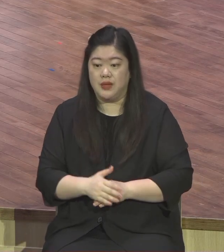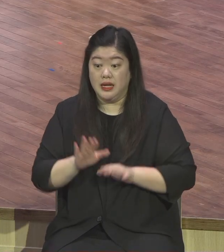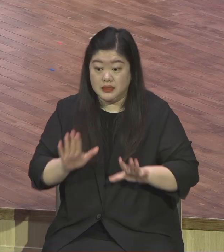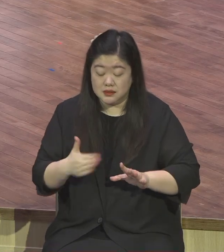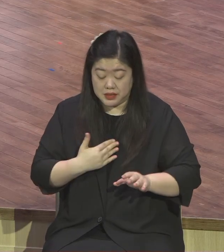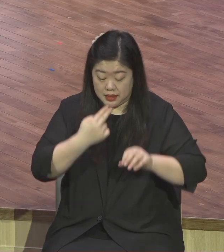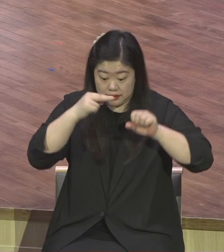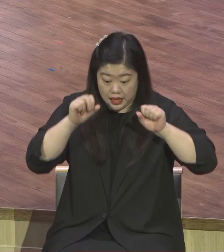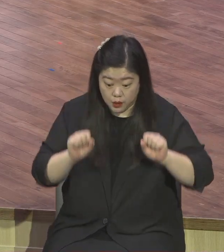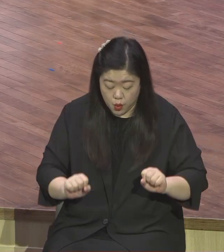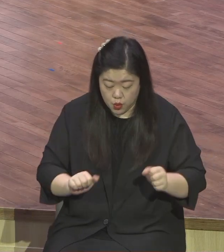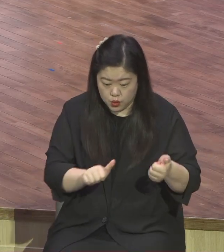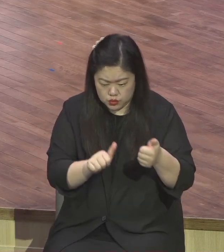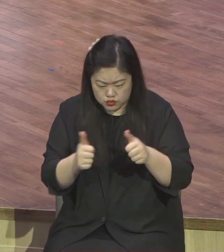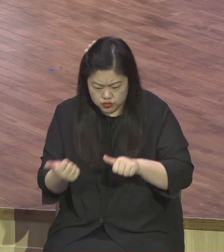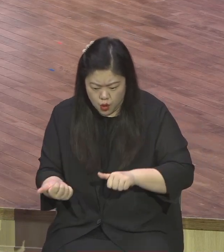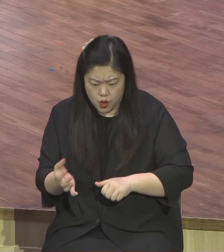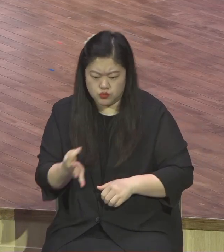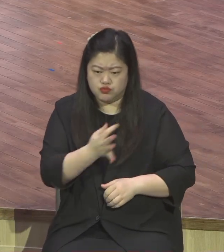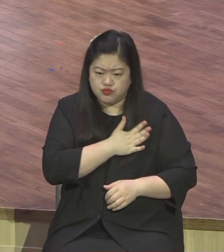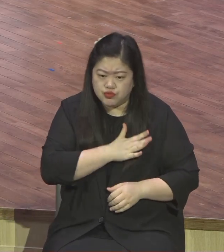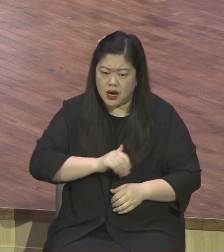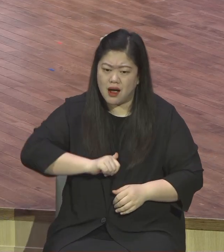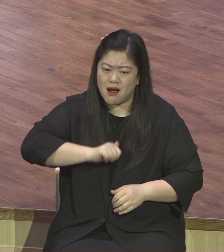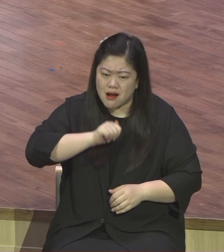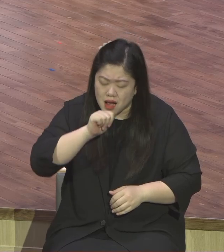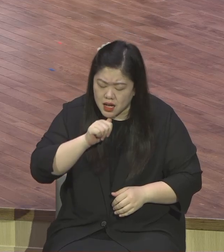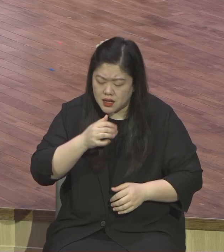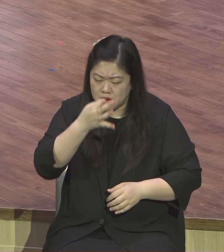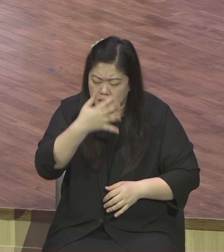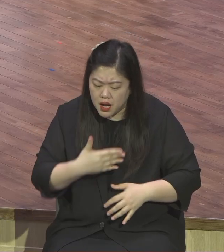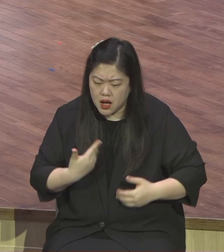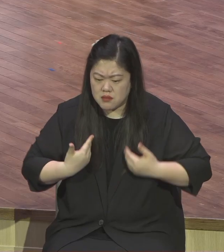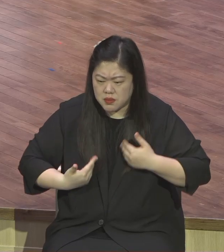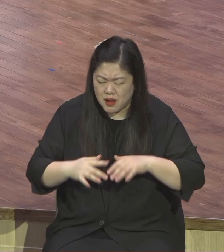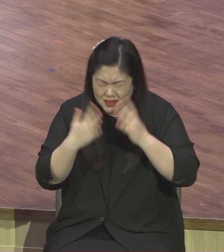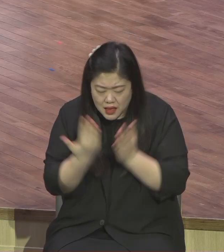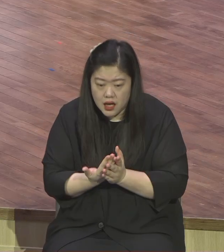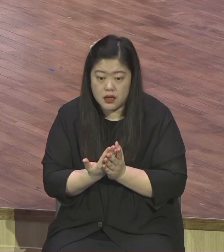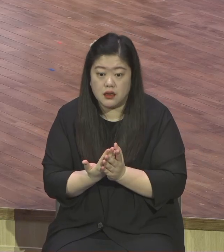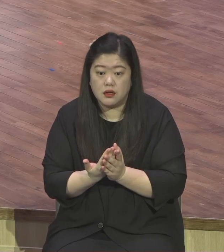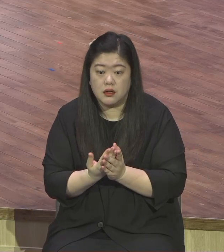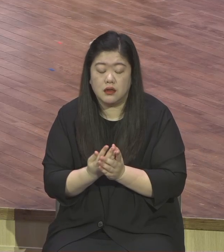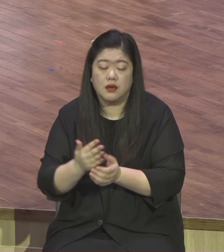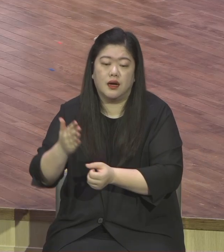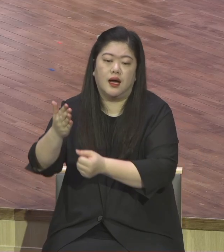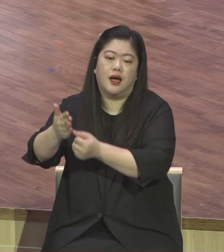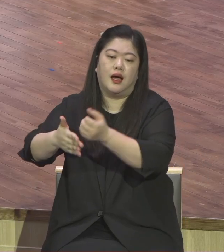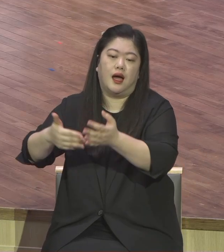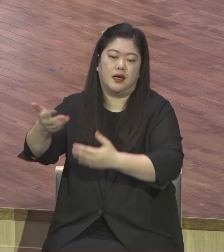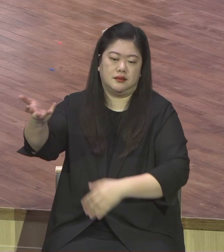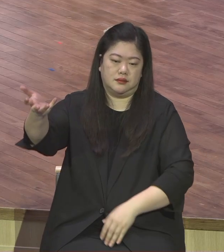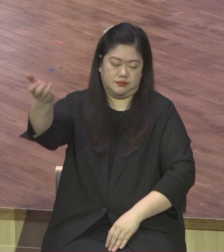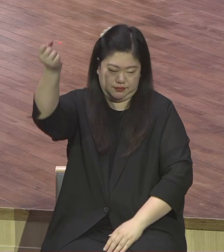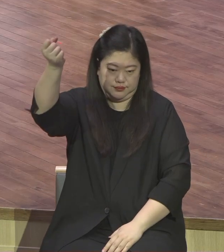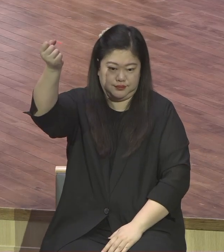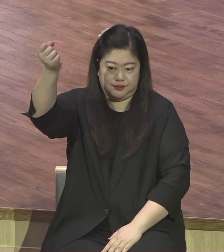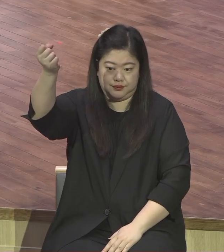천하게 부자되고 가난하고 강하고 약하게 다 주의 손에 있나이다 이게 절대